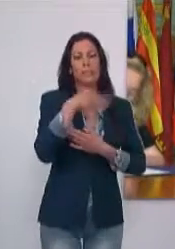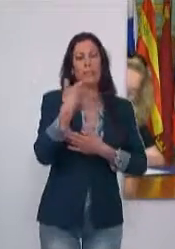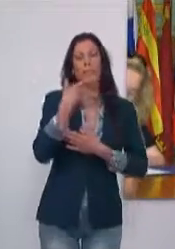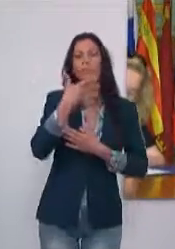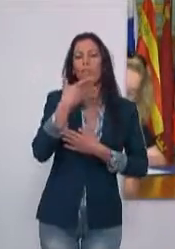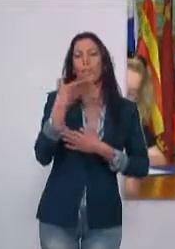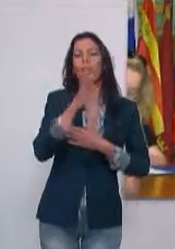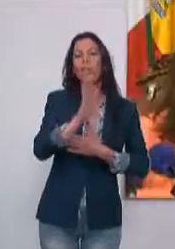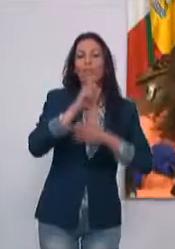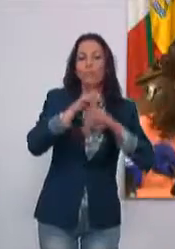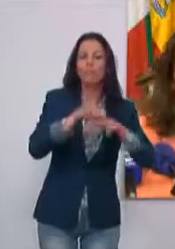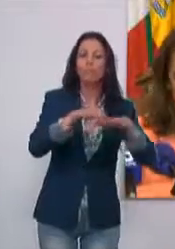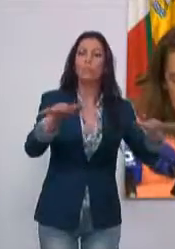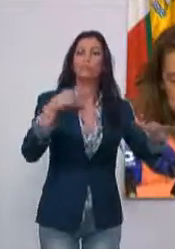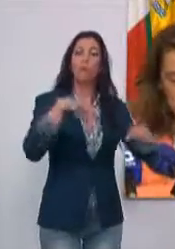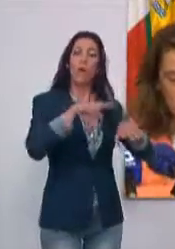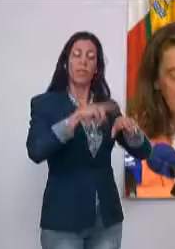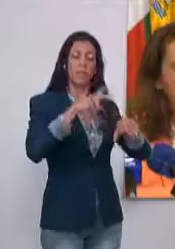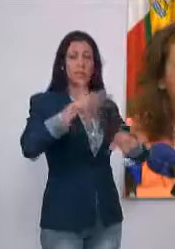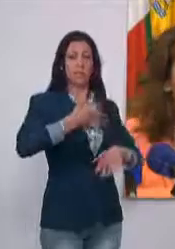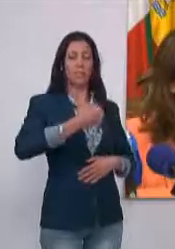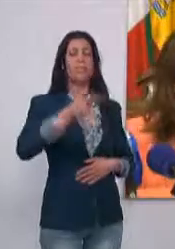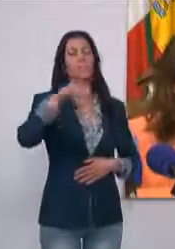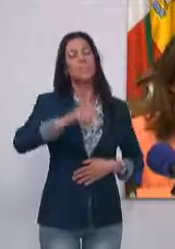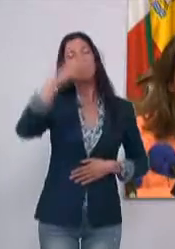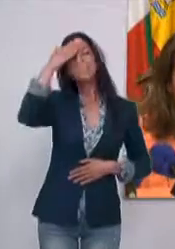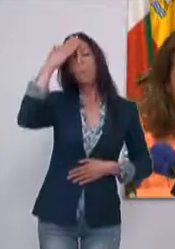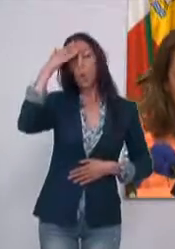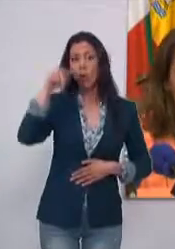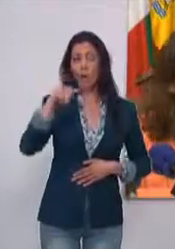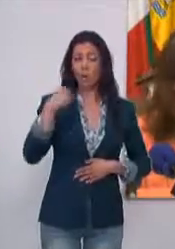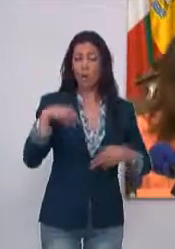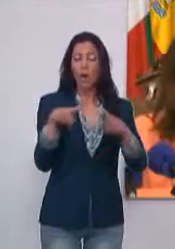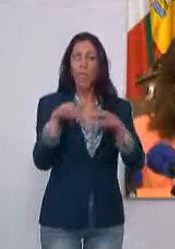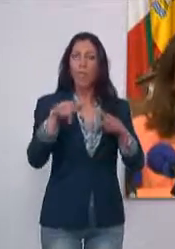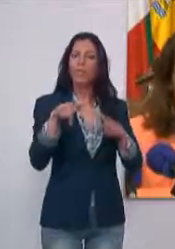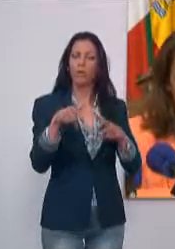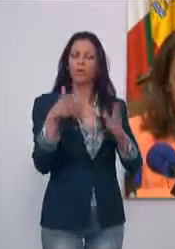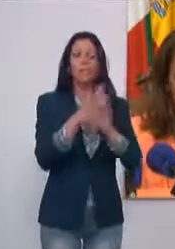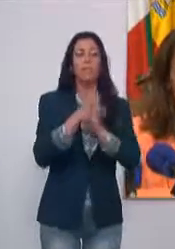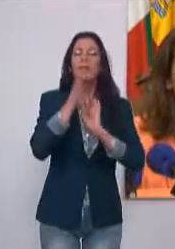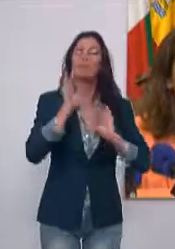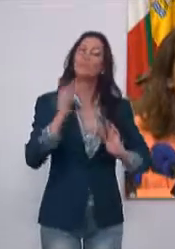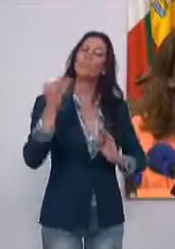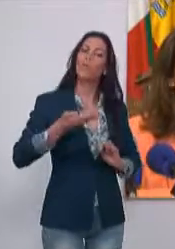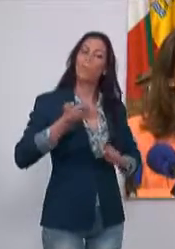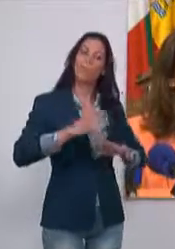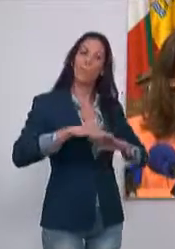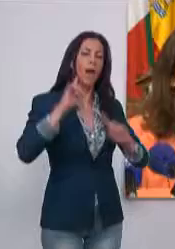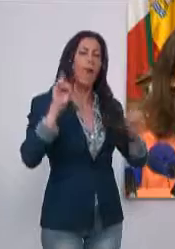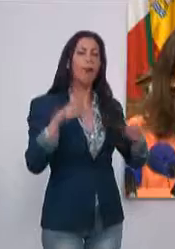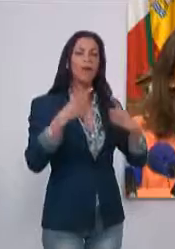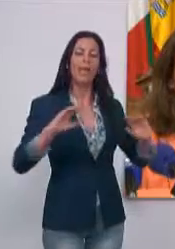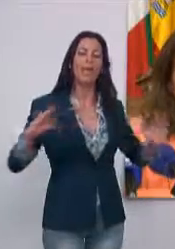apoyo le han dado a conocer en la mañana de hoy la primera edil junto con la titular de la agrupación Alcruc, quien ha